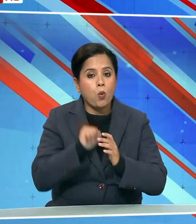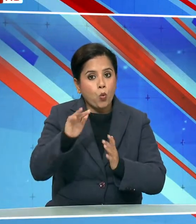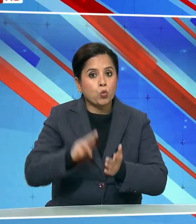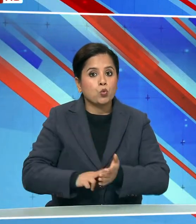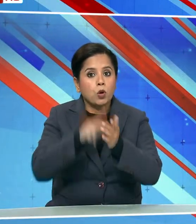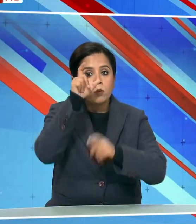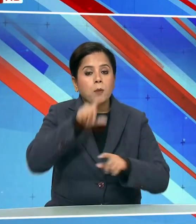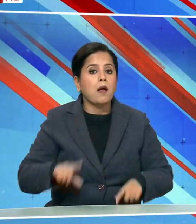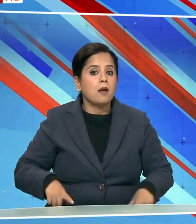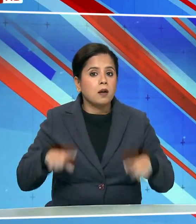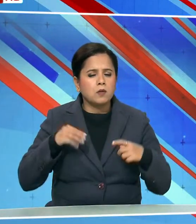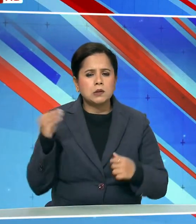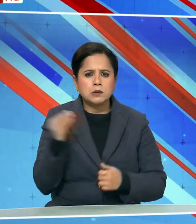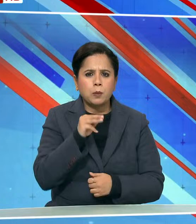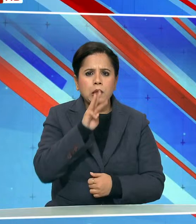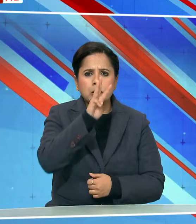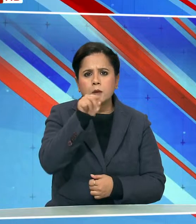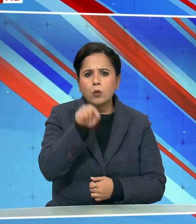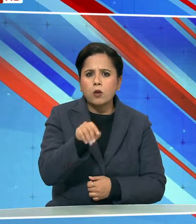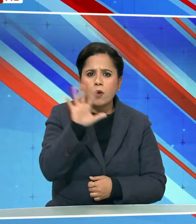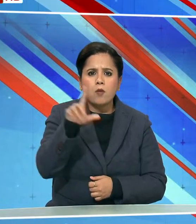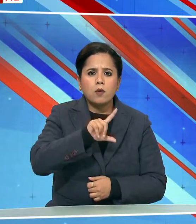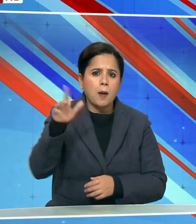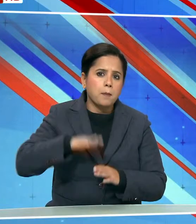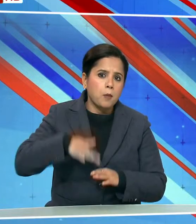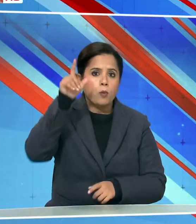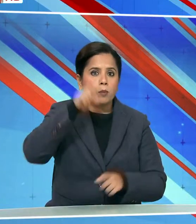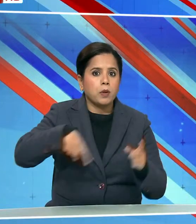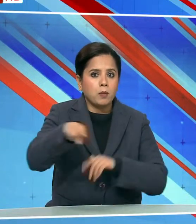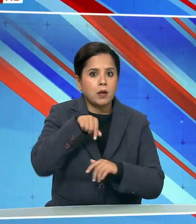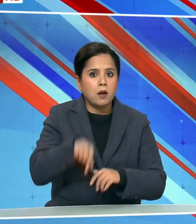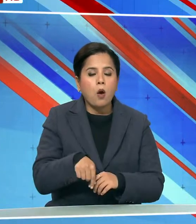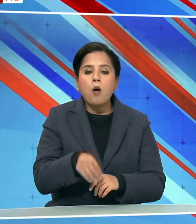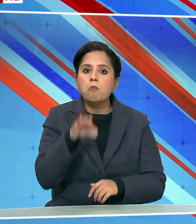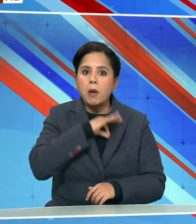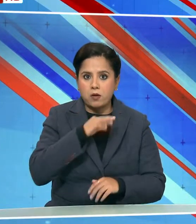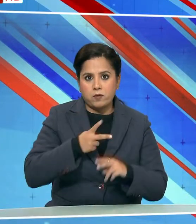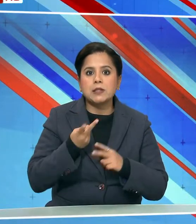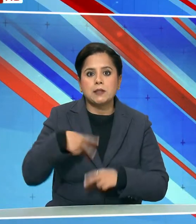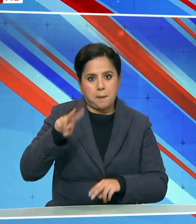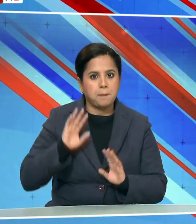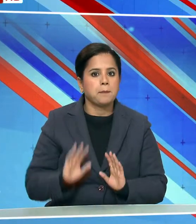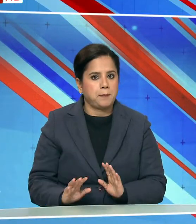में रहने वाले लगभग साड़े तीन लाख से अधिक की आबादी को सीधा लाब होगा